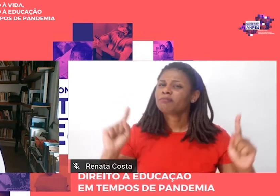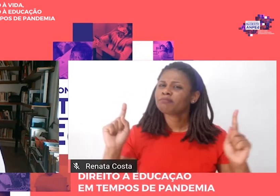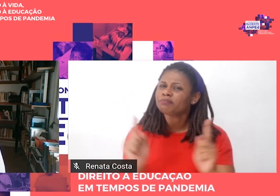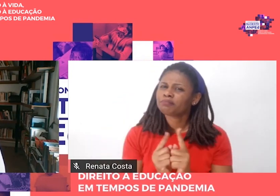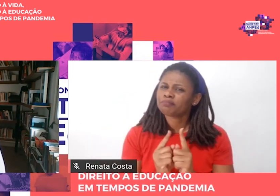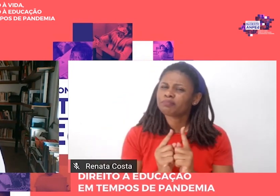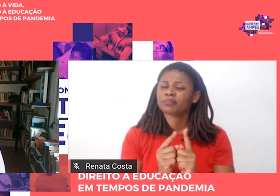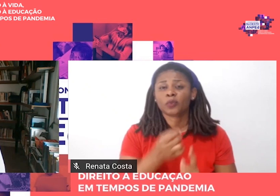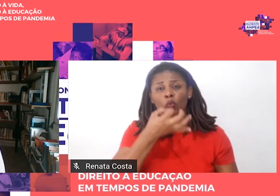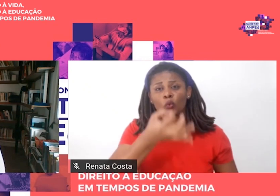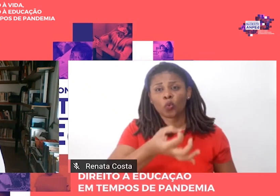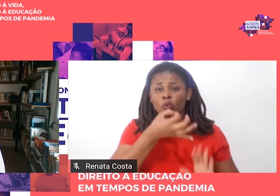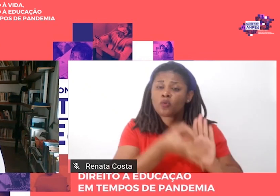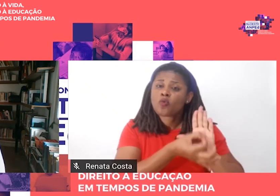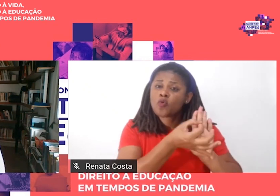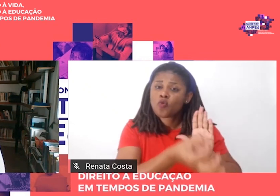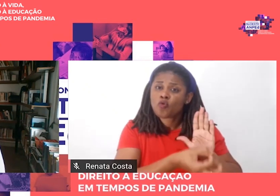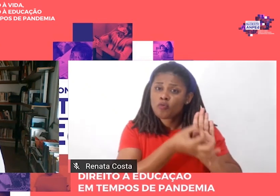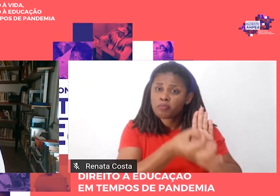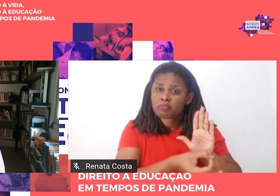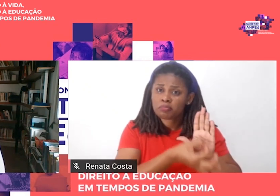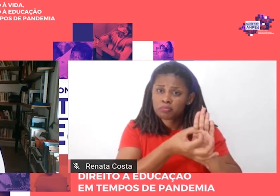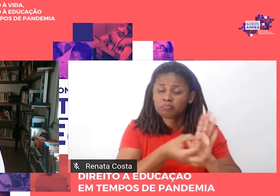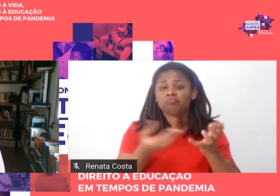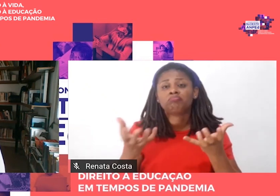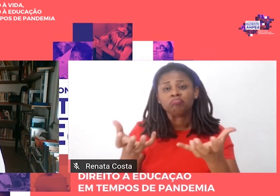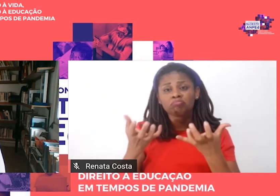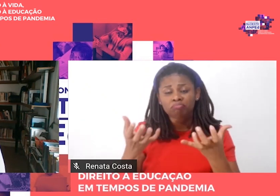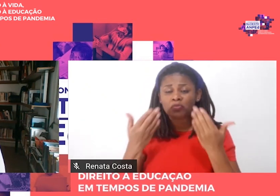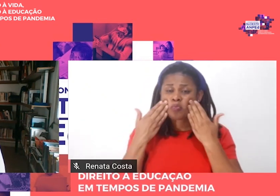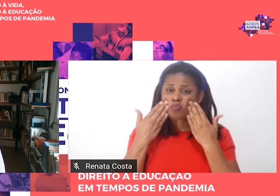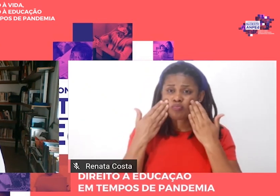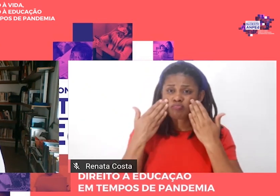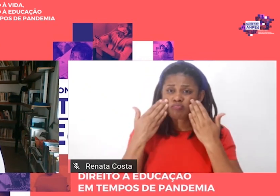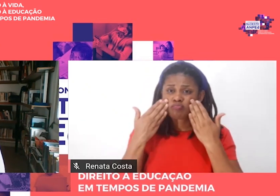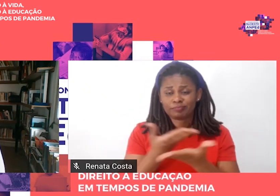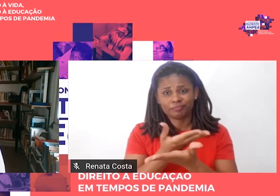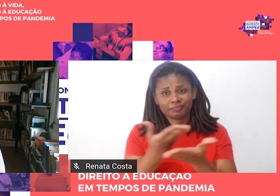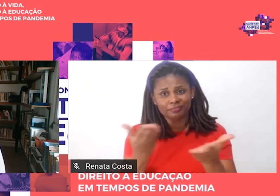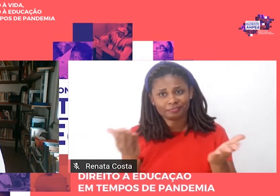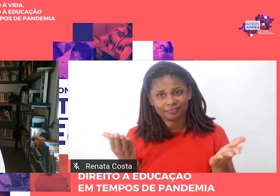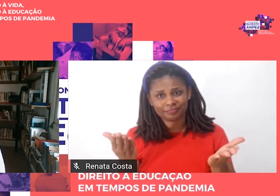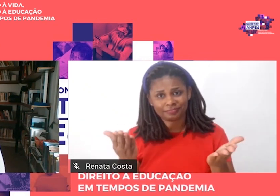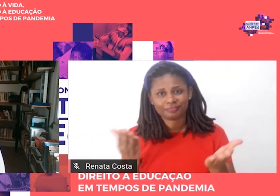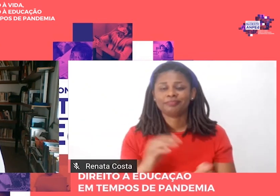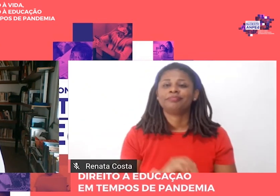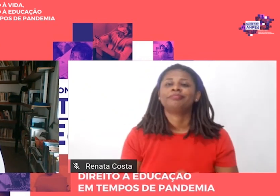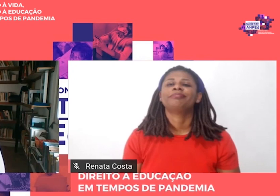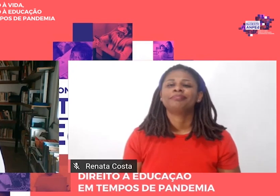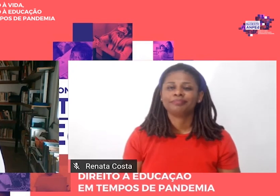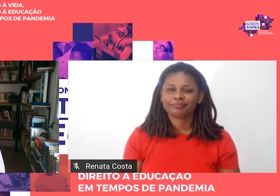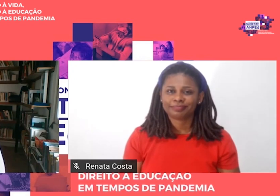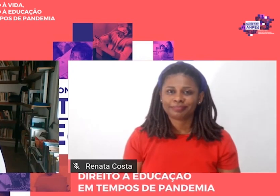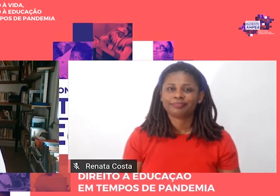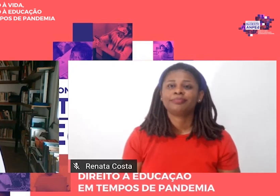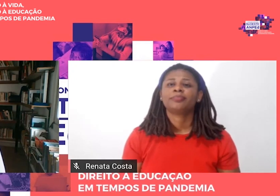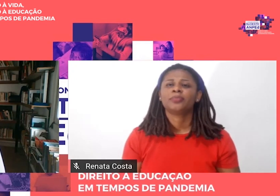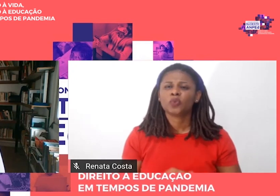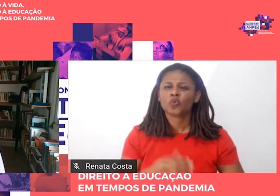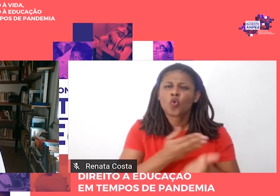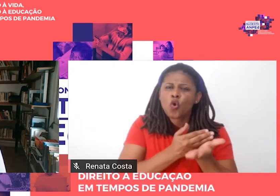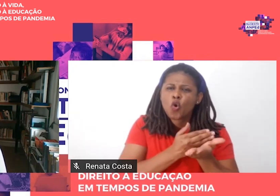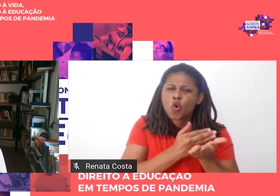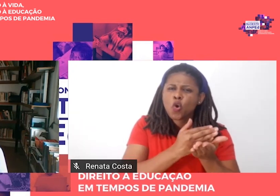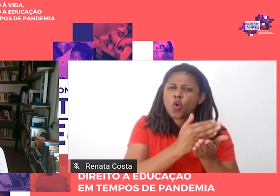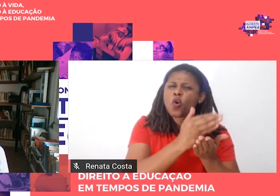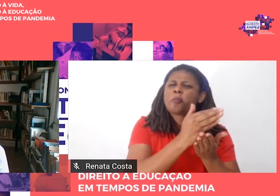que eu me ocorreu de fazer, né? Os primeiros um pouco mais elaborados, dos segundos um